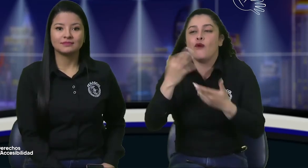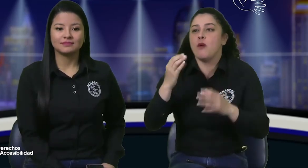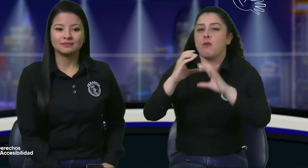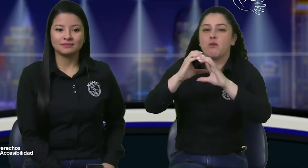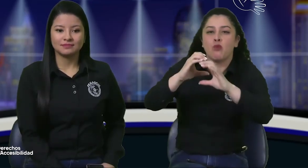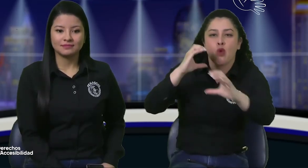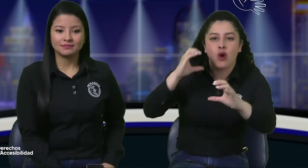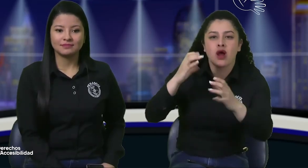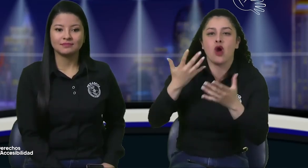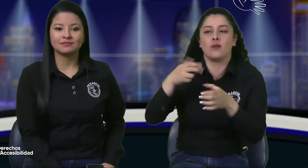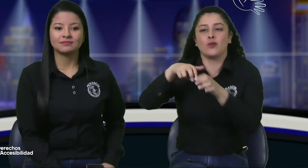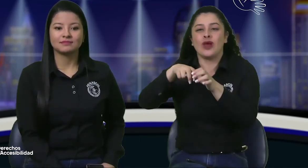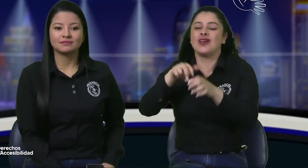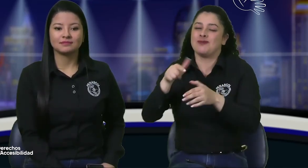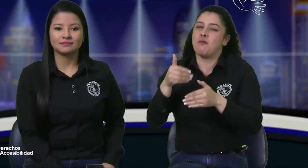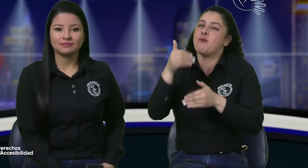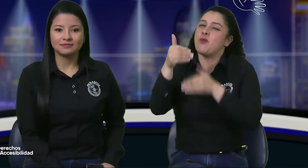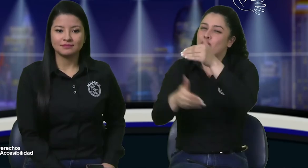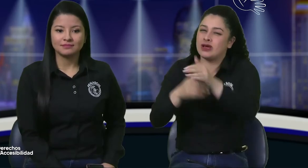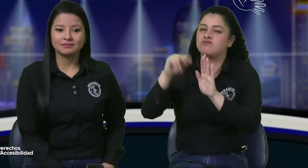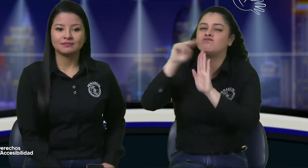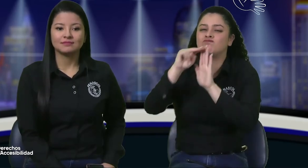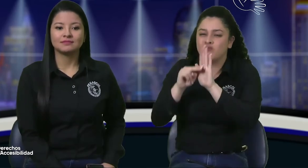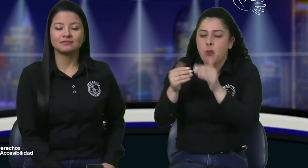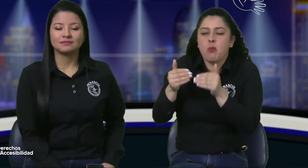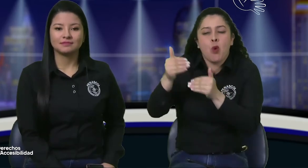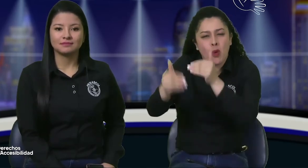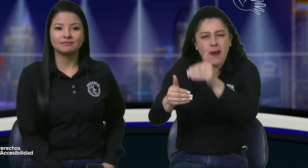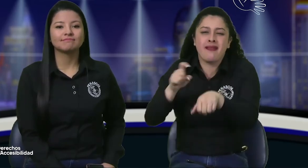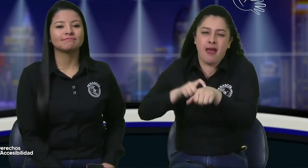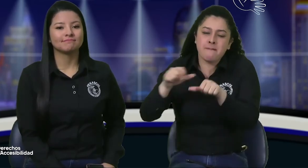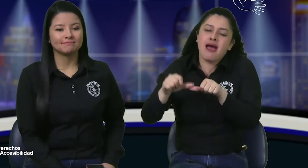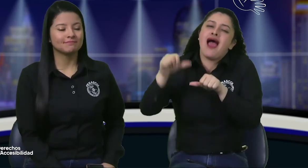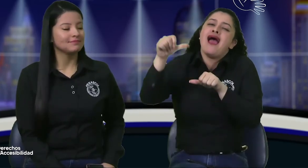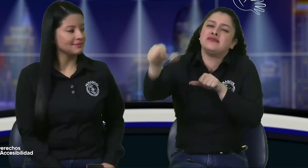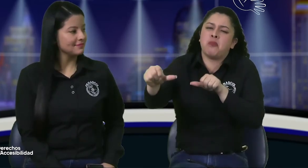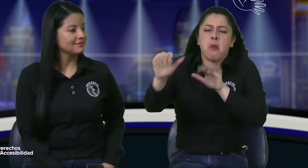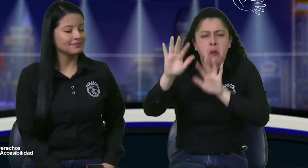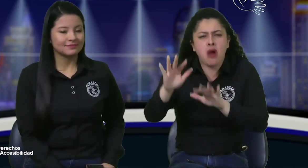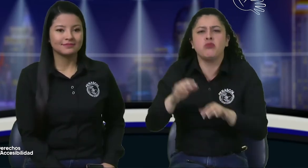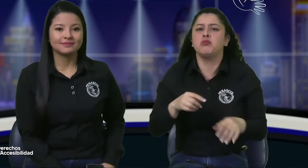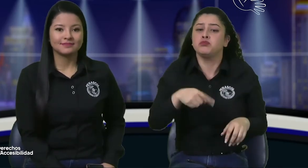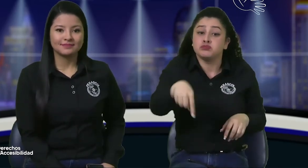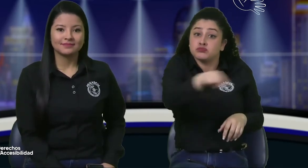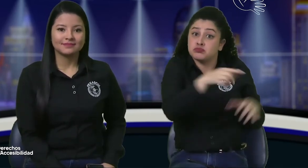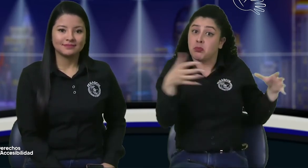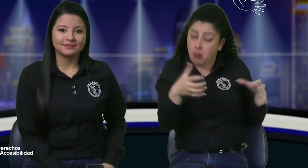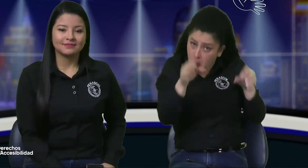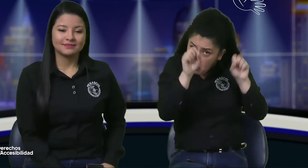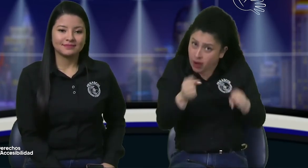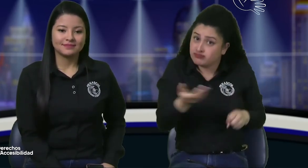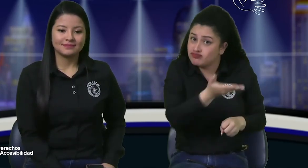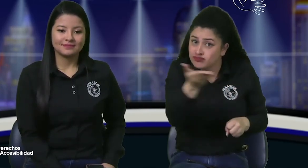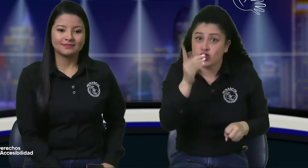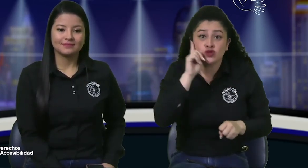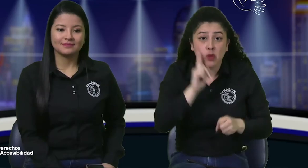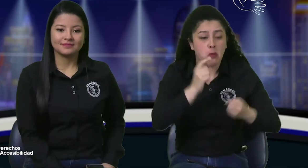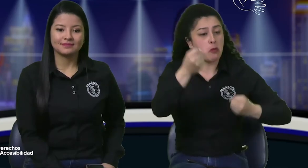o sea taxis buses que ya es transporte público va en proceso esta normativa pero ya las